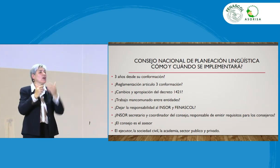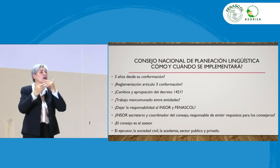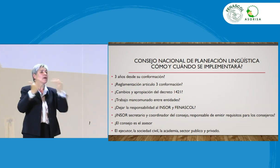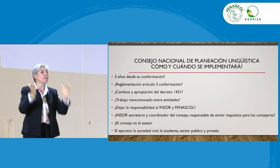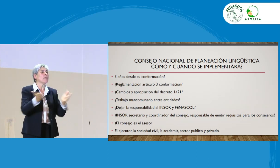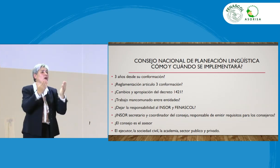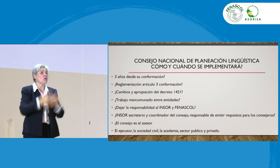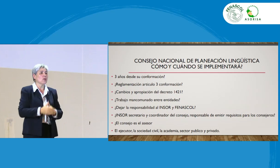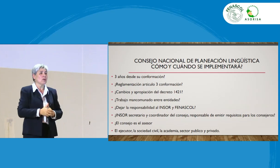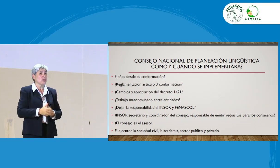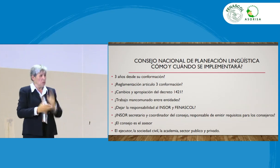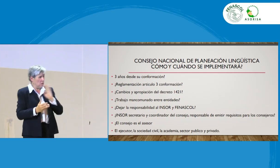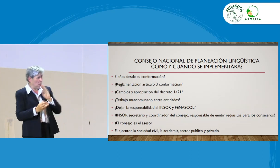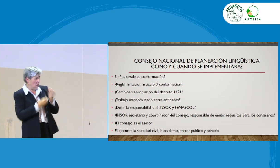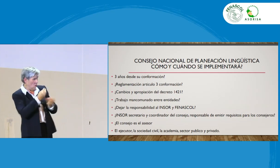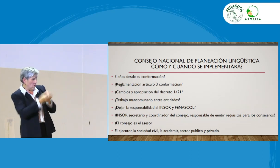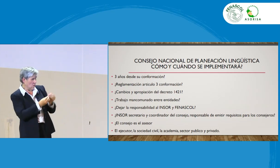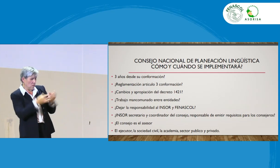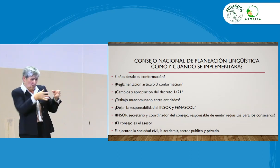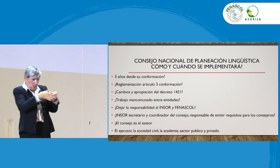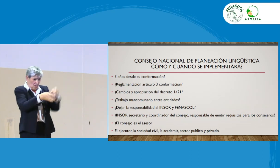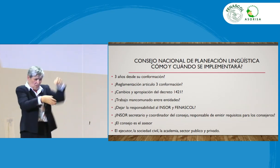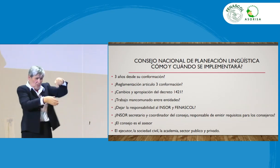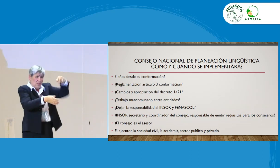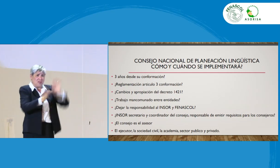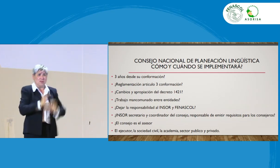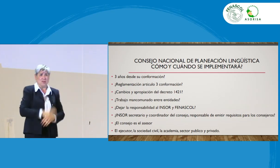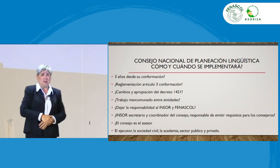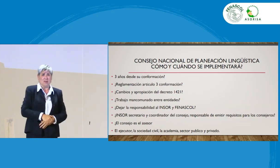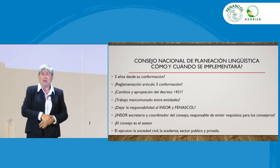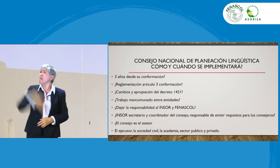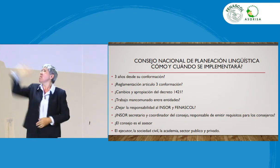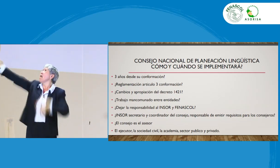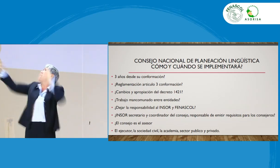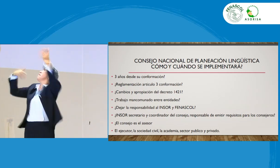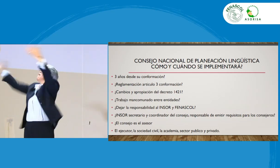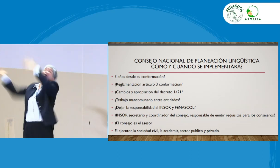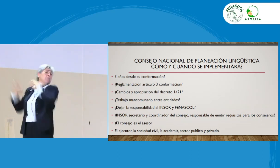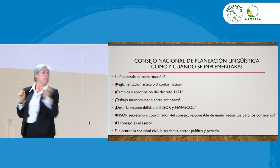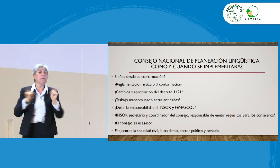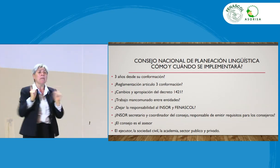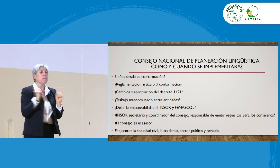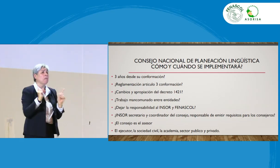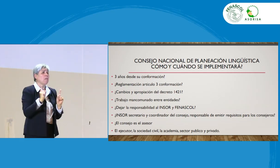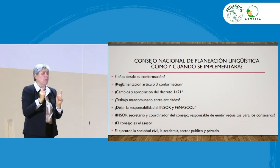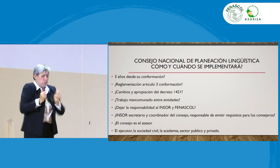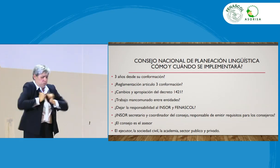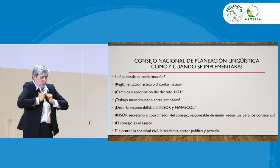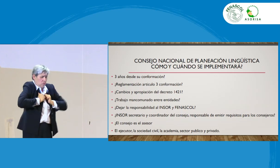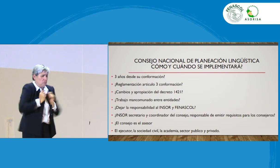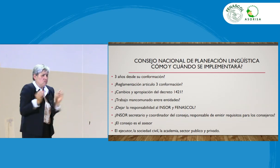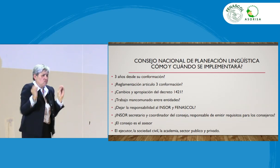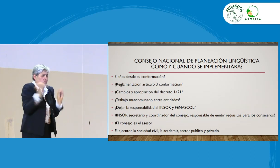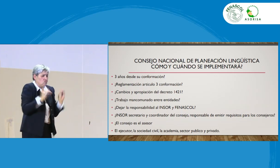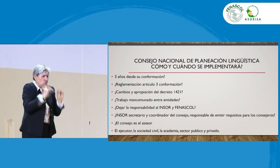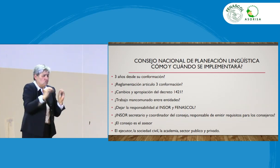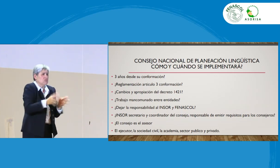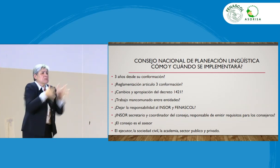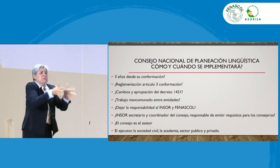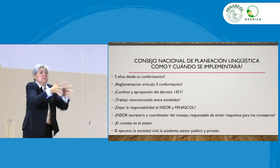hubo una mejora, y quién lo hizo, la asociación, no fueron como, venga, apoyos de otras personas, no, fue la asociación que